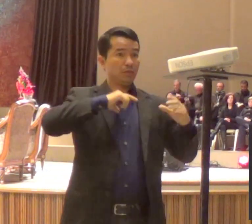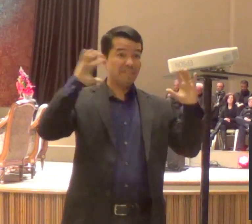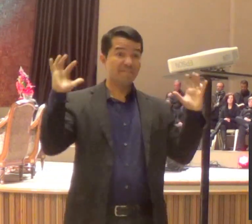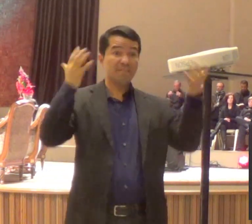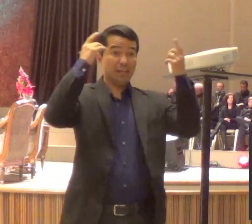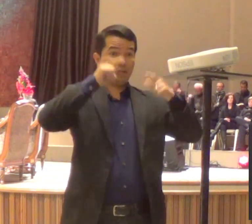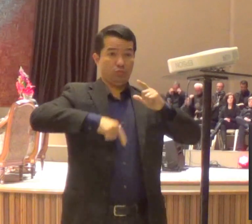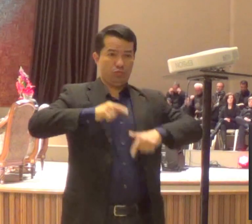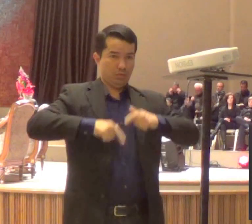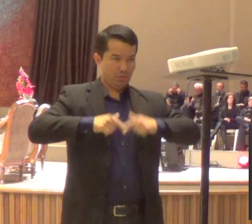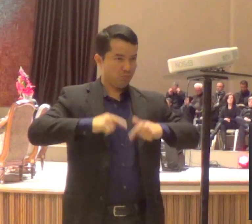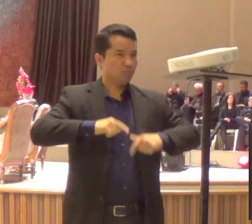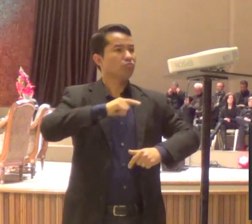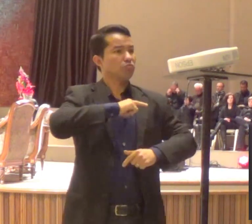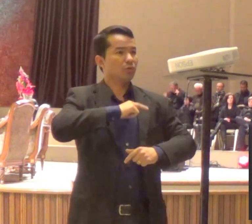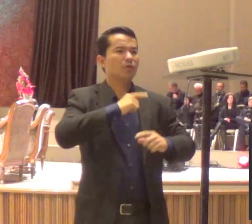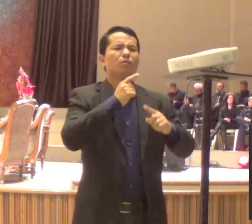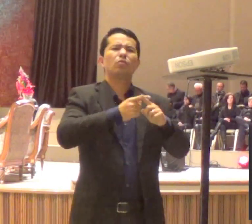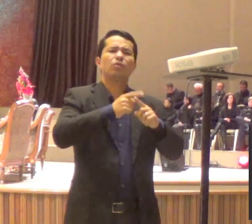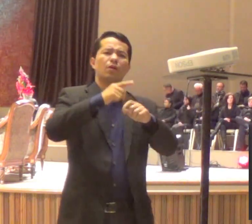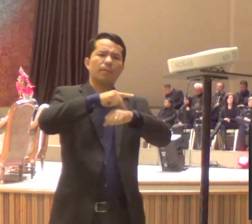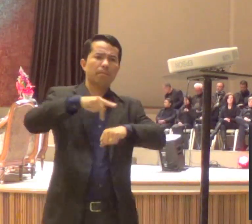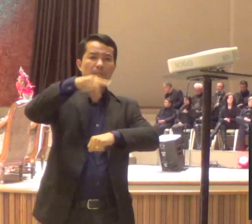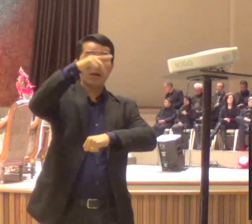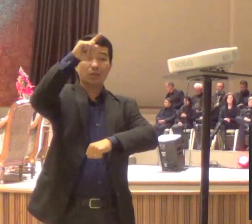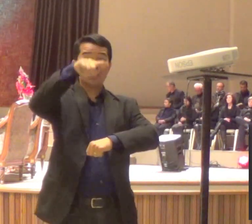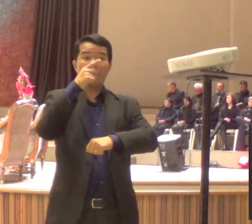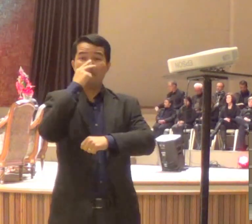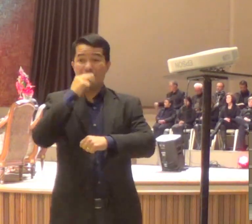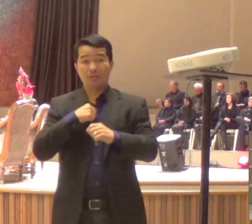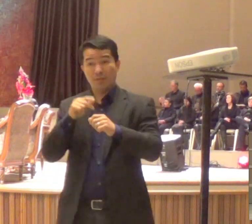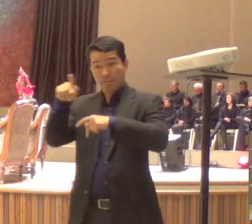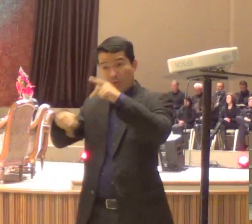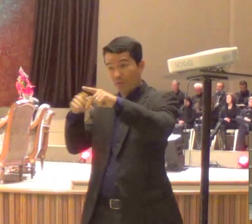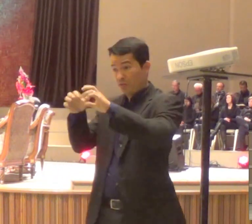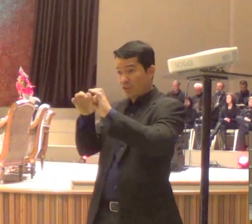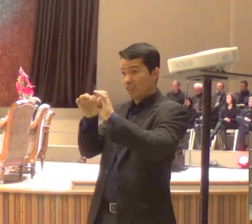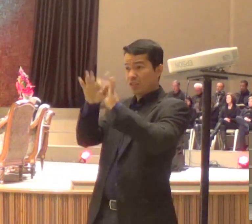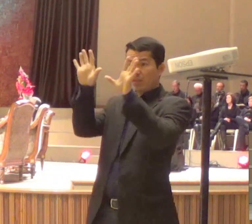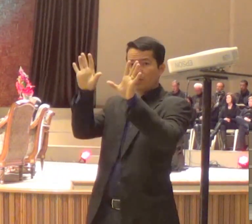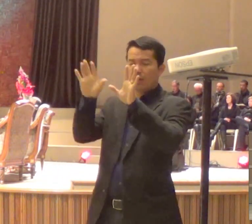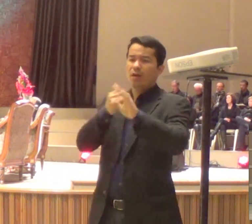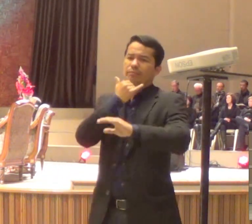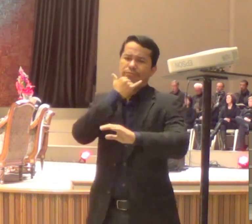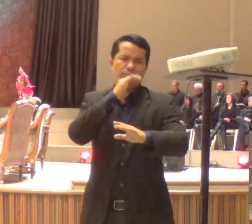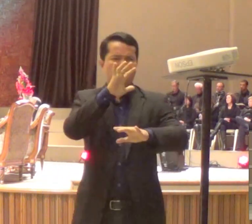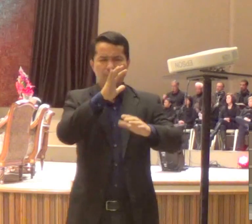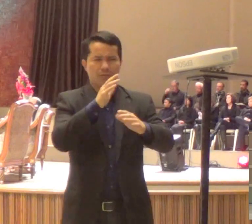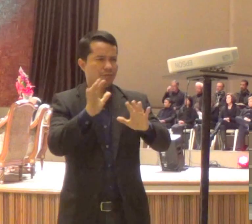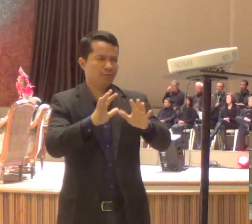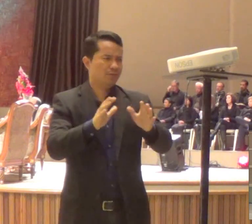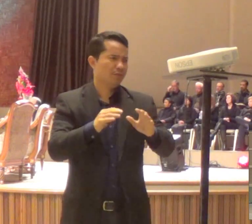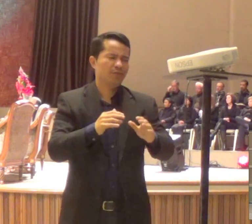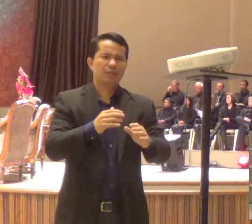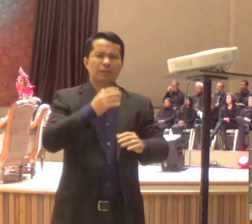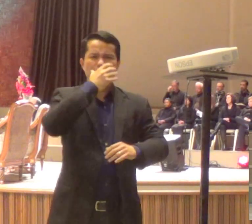judeu do Egito, mas eu esqueci de uma coisa aqui, nós estamos recebendo hoje a visita do pastor